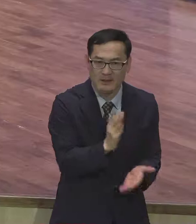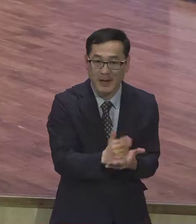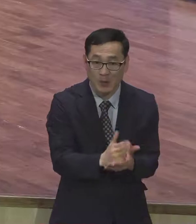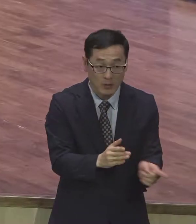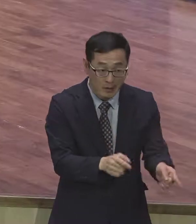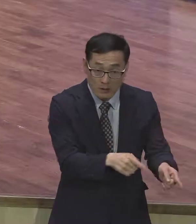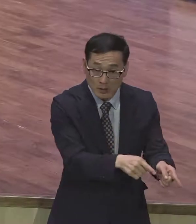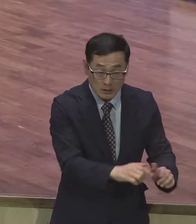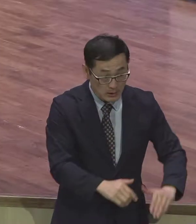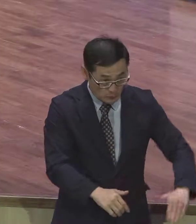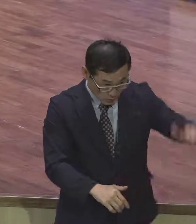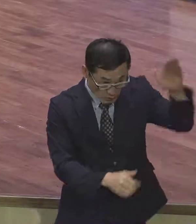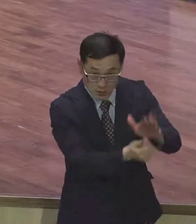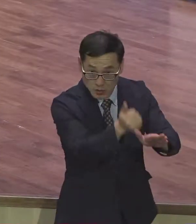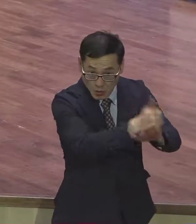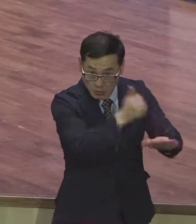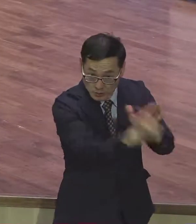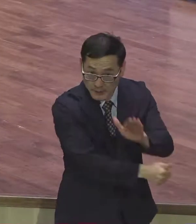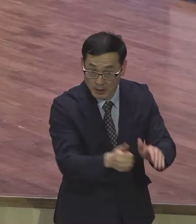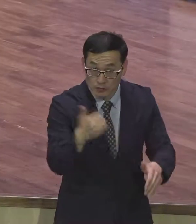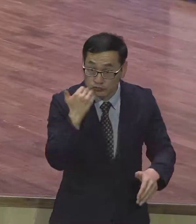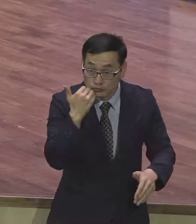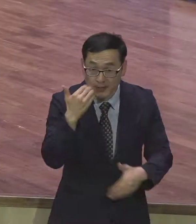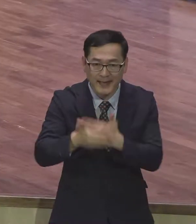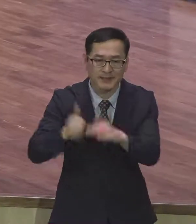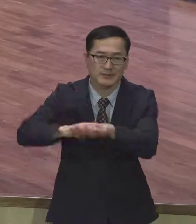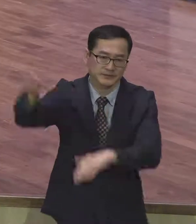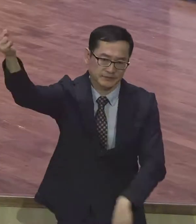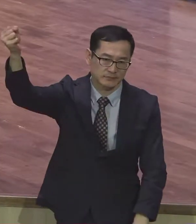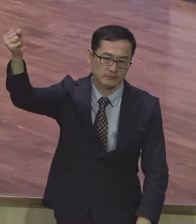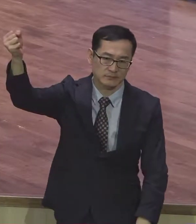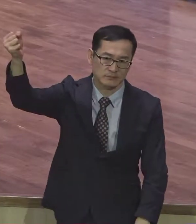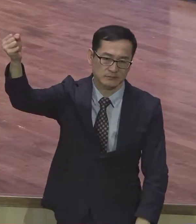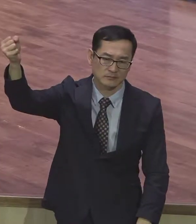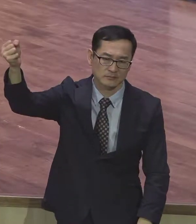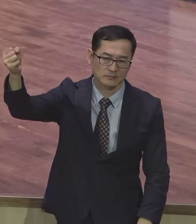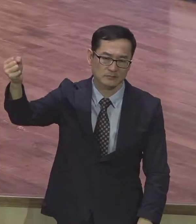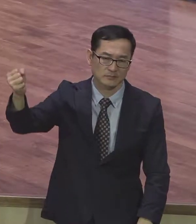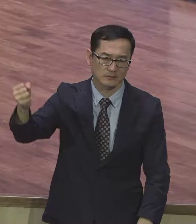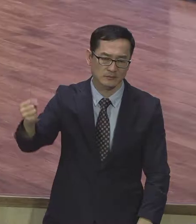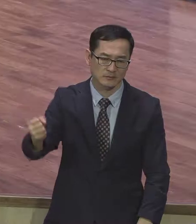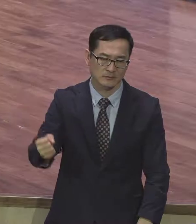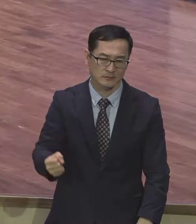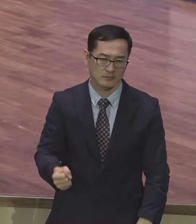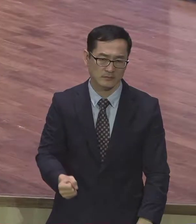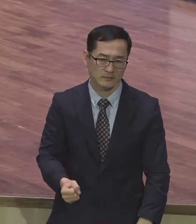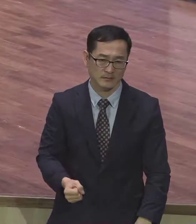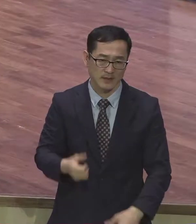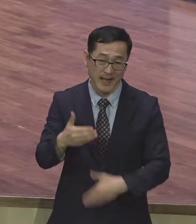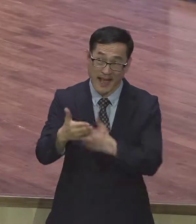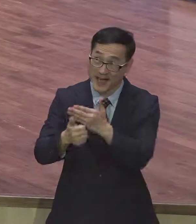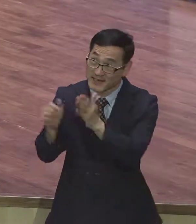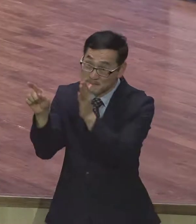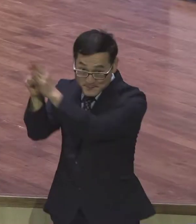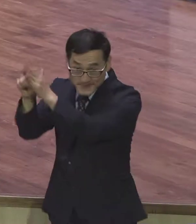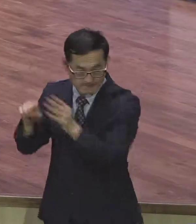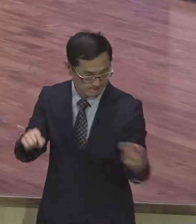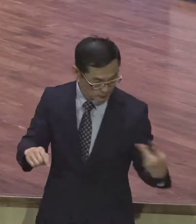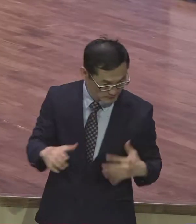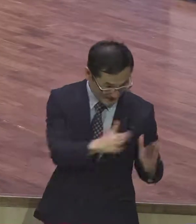그렇게 믿는 사람은 그렇게 아이들을 괴롭히고 힘들게 하지 않습니다 하나님 절대 죽을 믿으니까 루이스